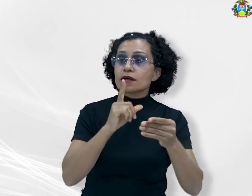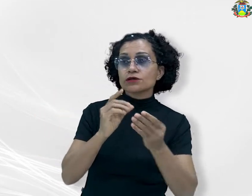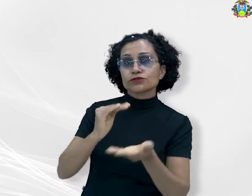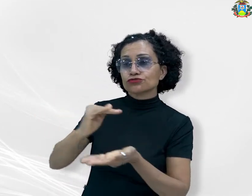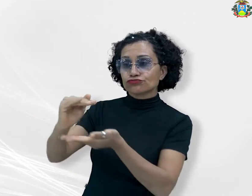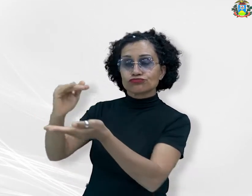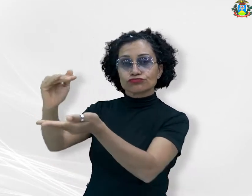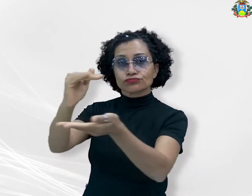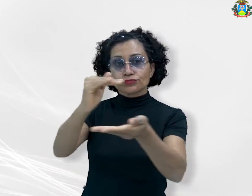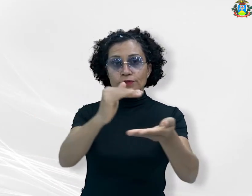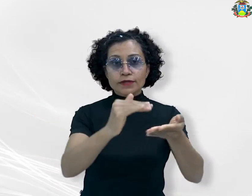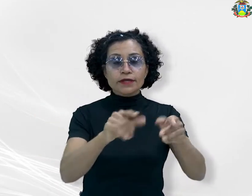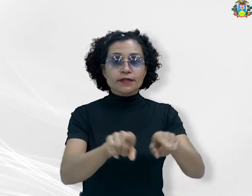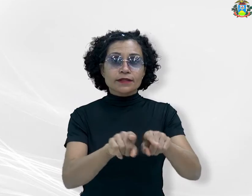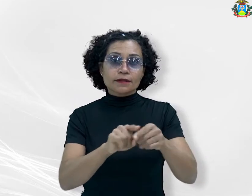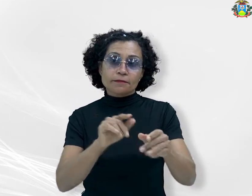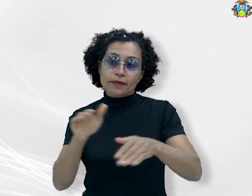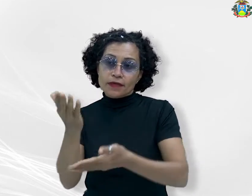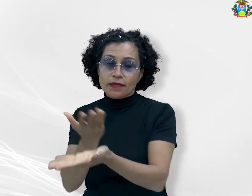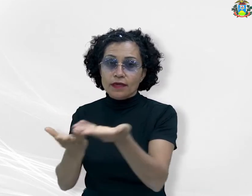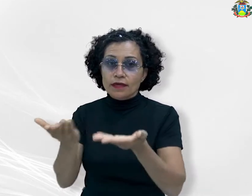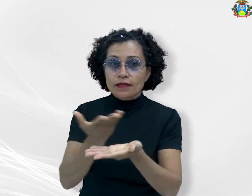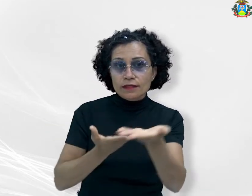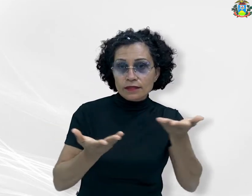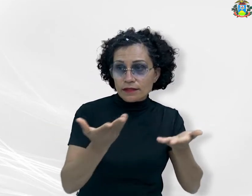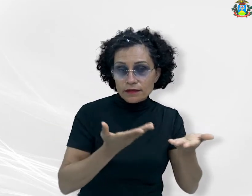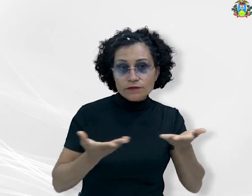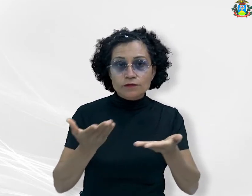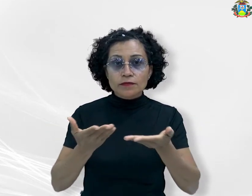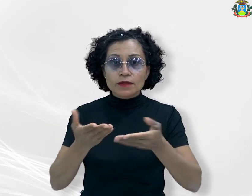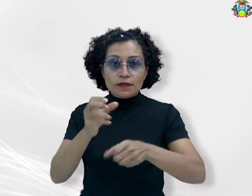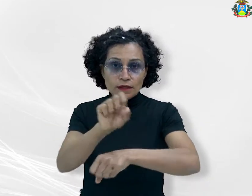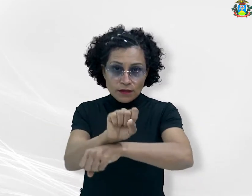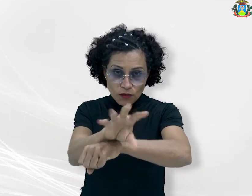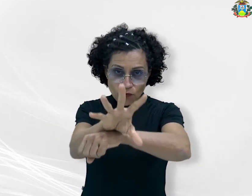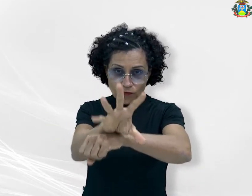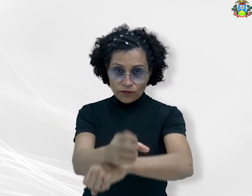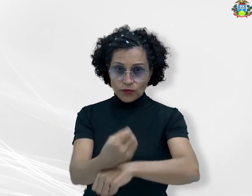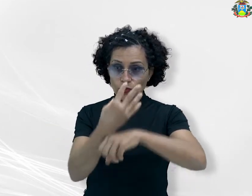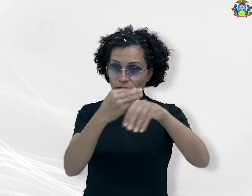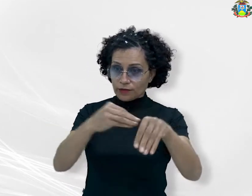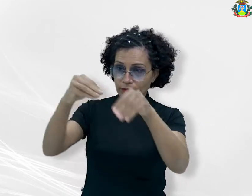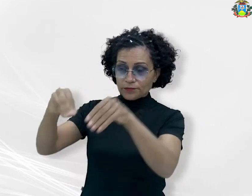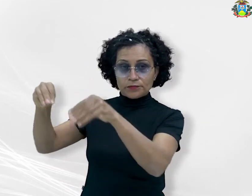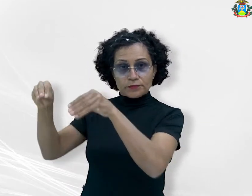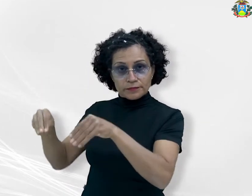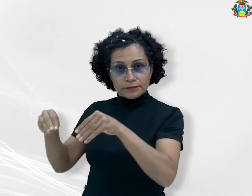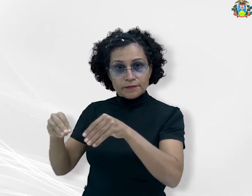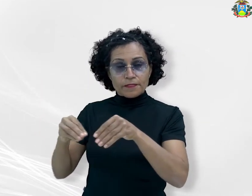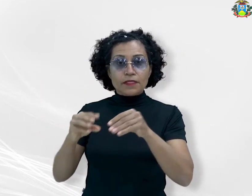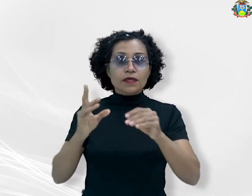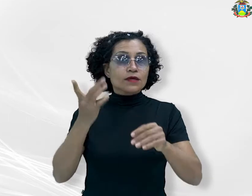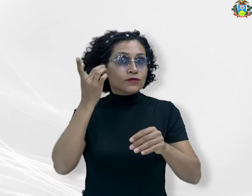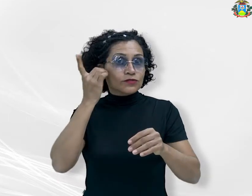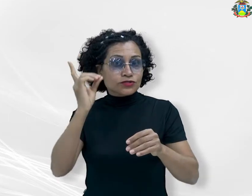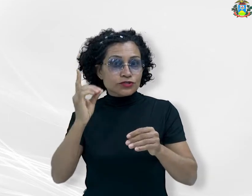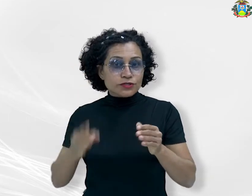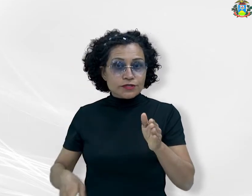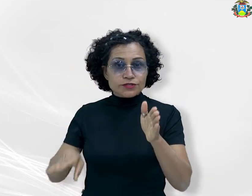realização de atendimentos por meio do projeto Ouvidoria Itinerante. A previsão é de que a iniciativa chegue à região no